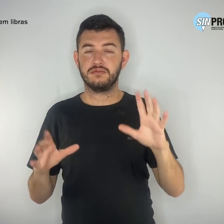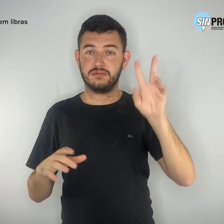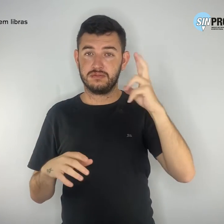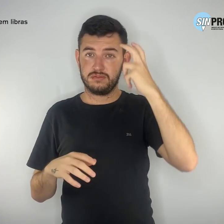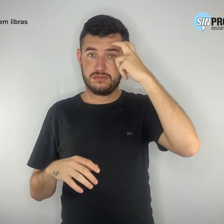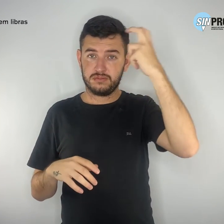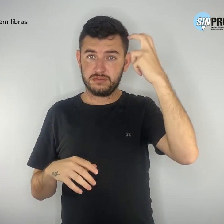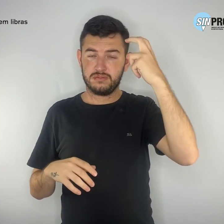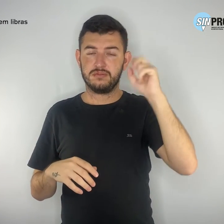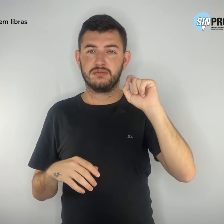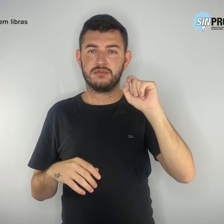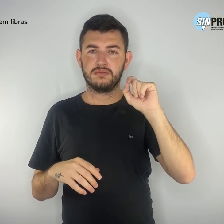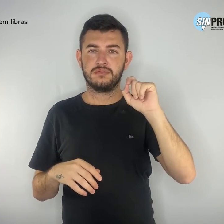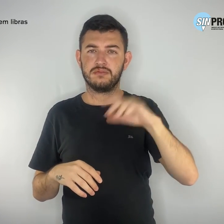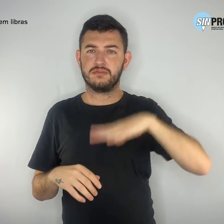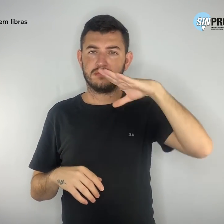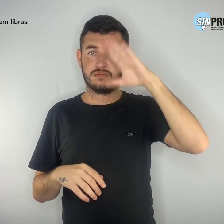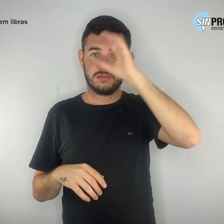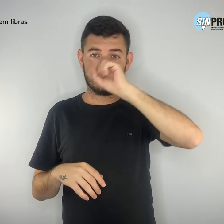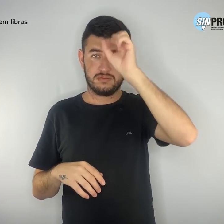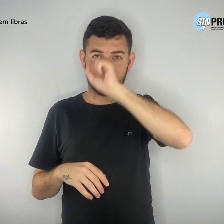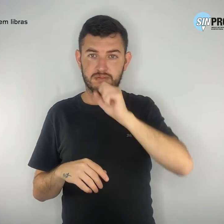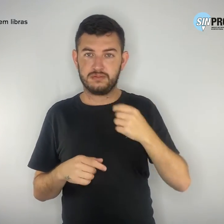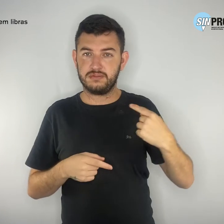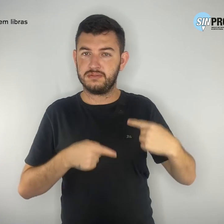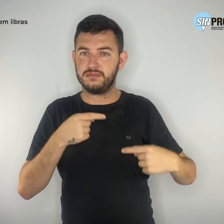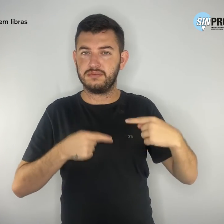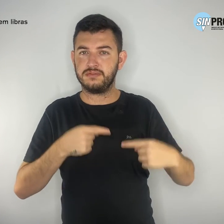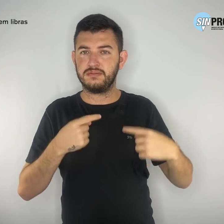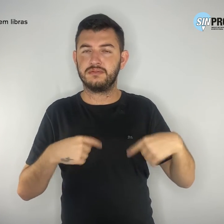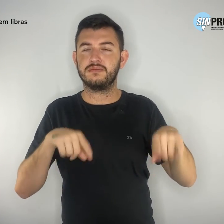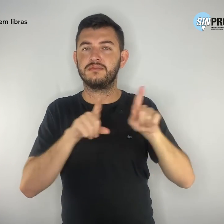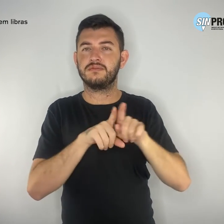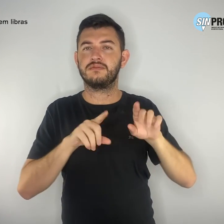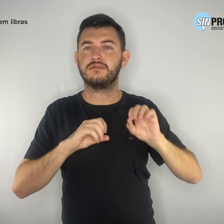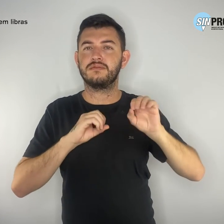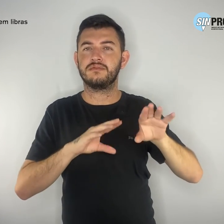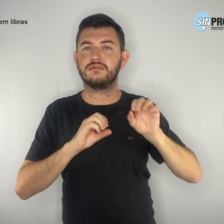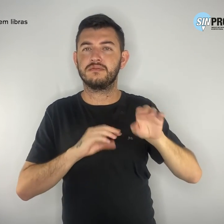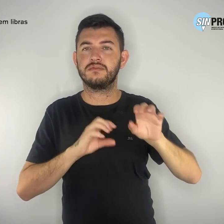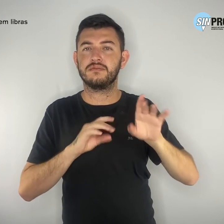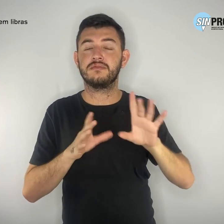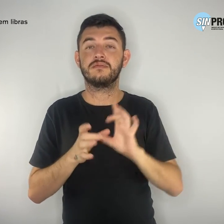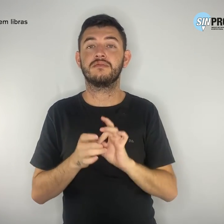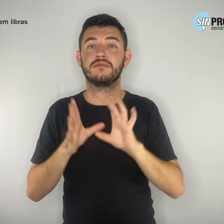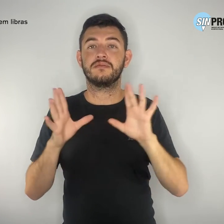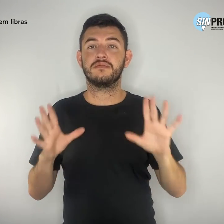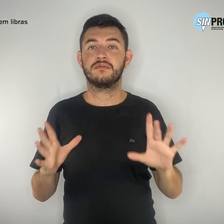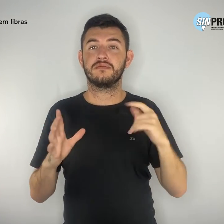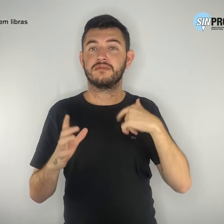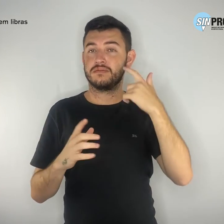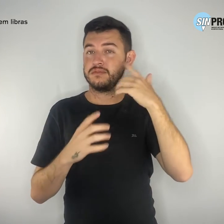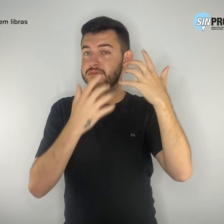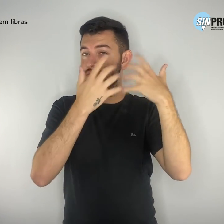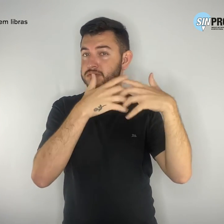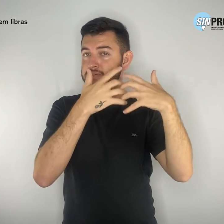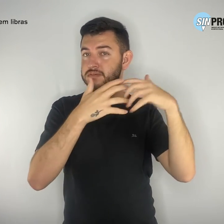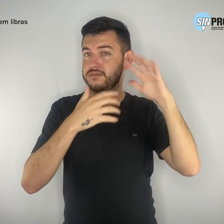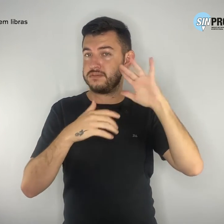aprendizagem, de debate, de formação, de liberdade para pensar. Estudantes